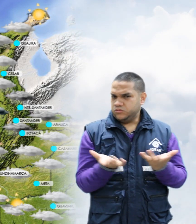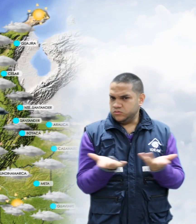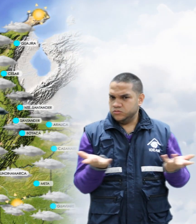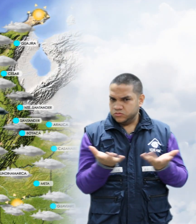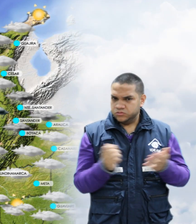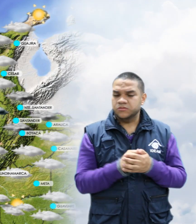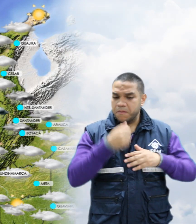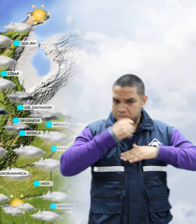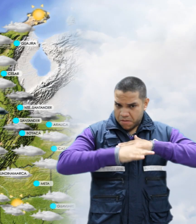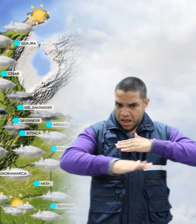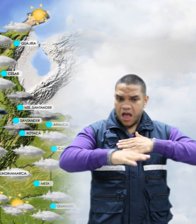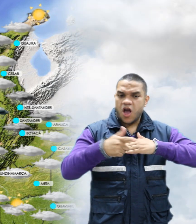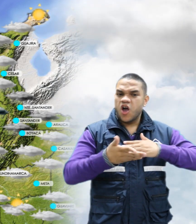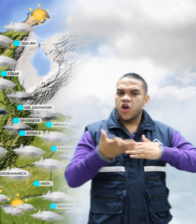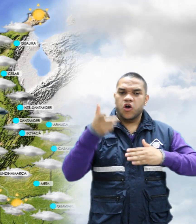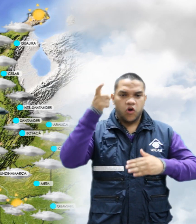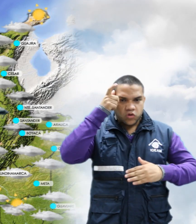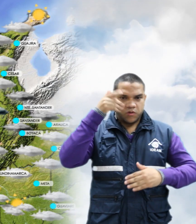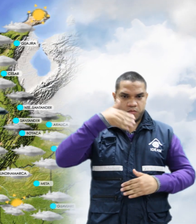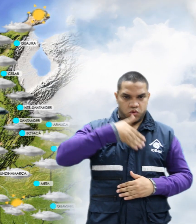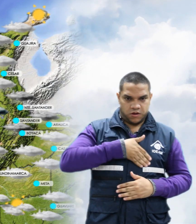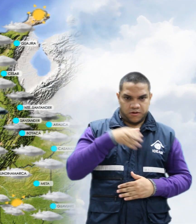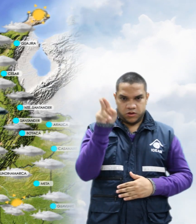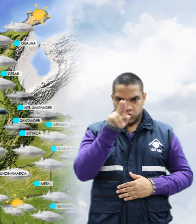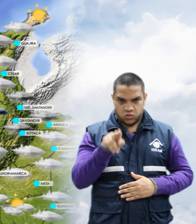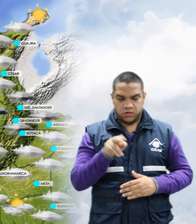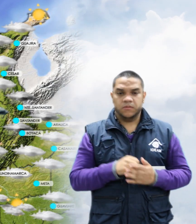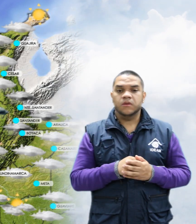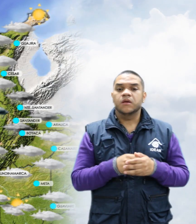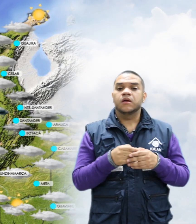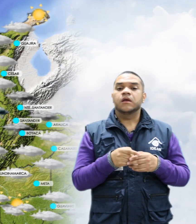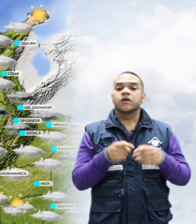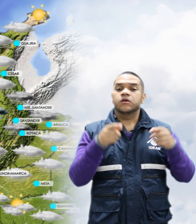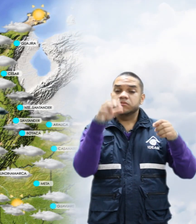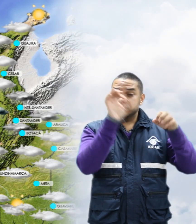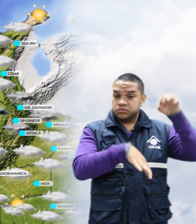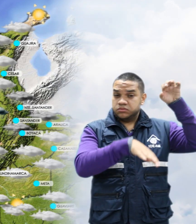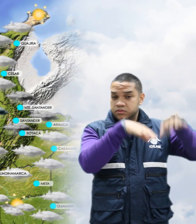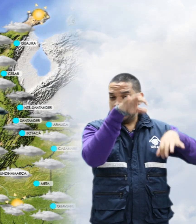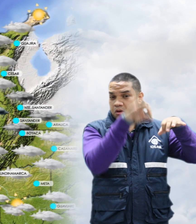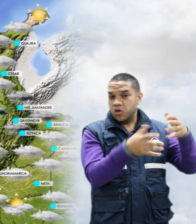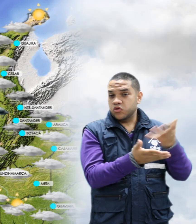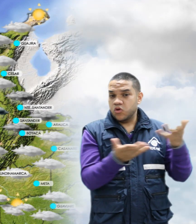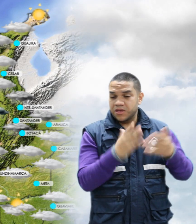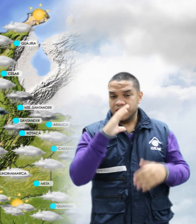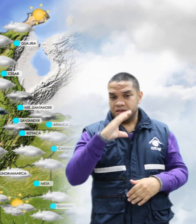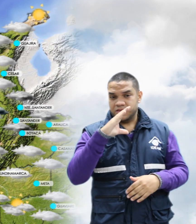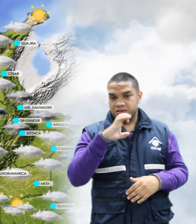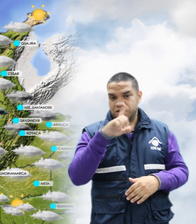del litoral central de Córdoba, Bolívar y Sucre. Lloviznas o lluvias ligeras sobre sectores de Cesar,